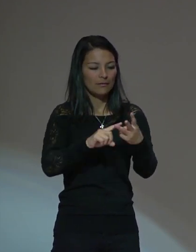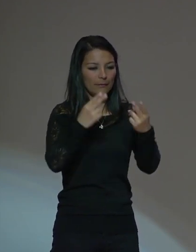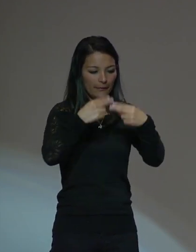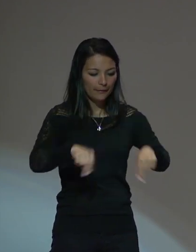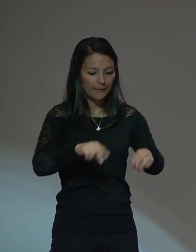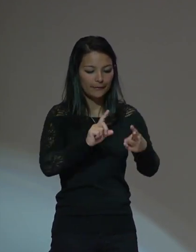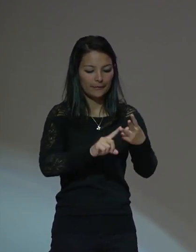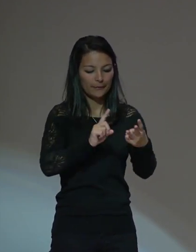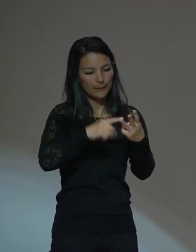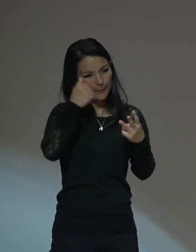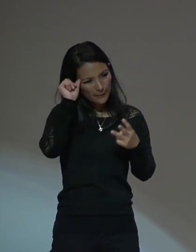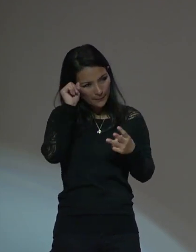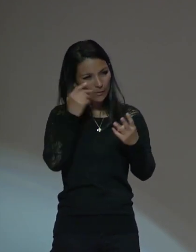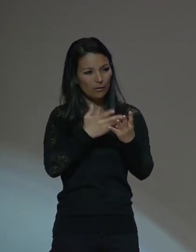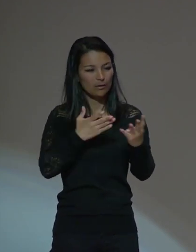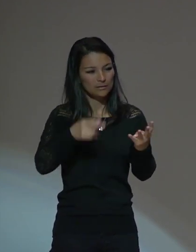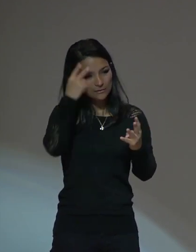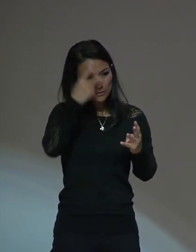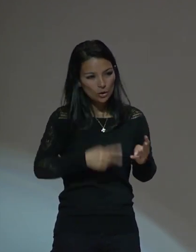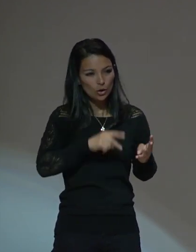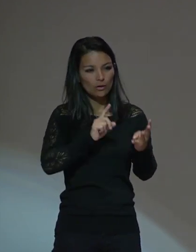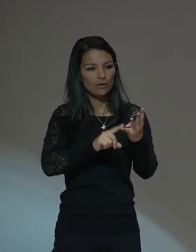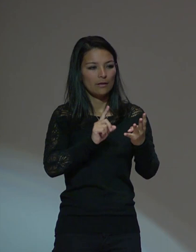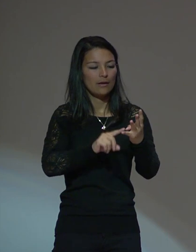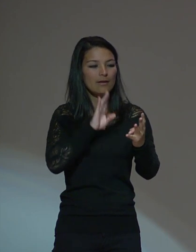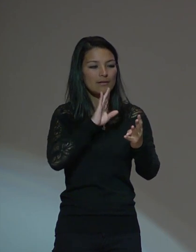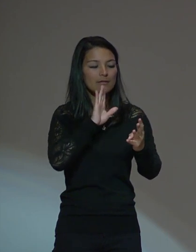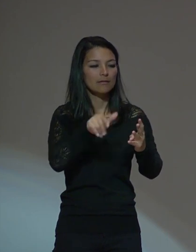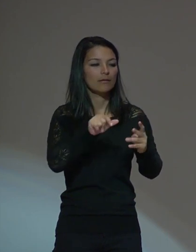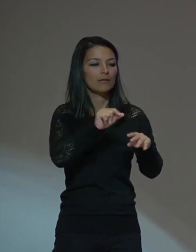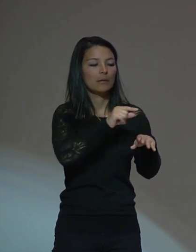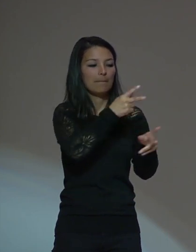funcionarios de los ministerios de educación.